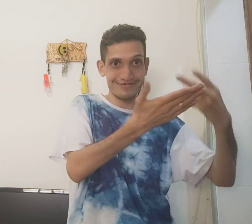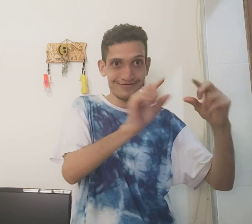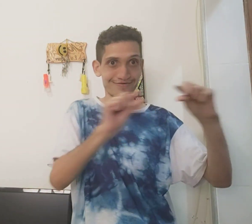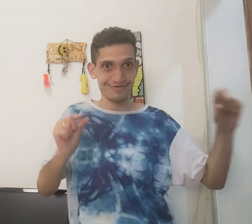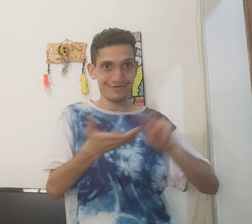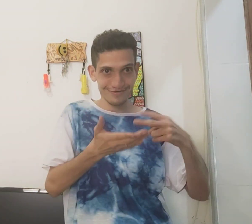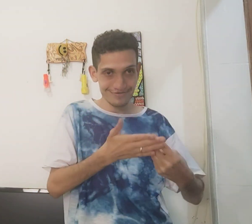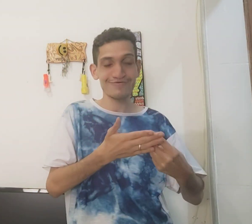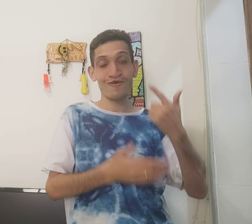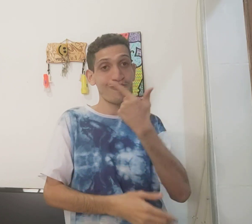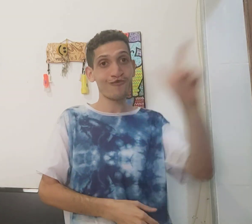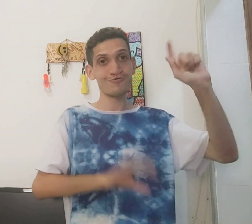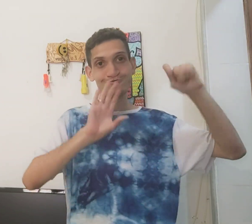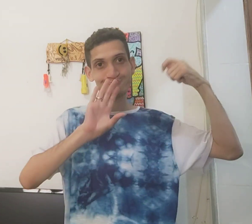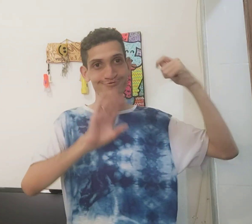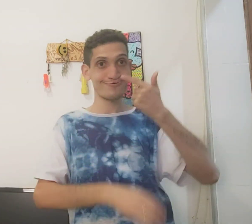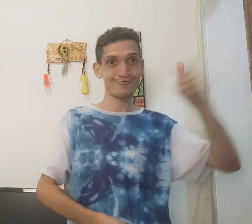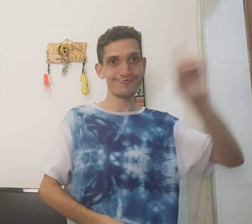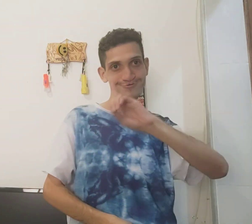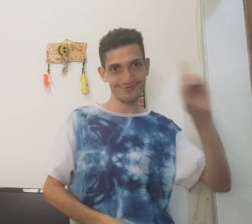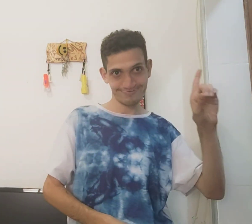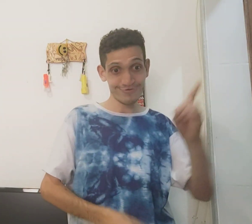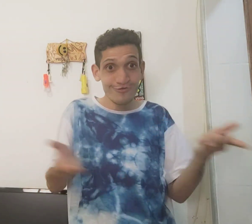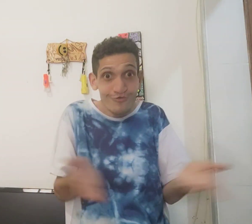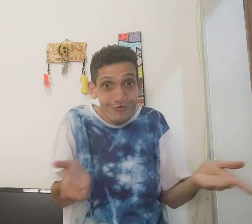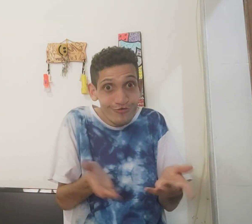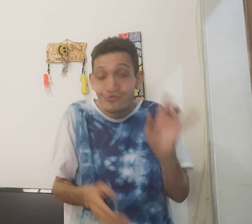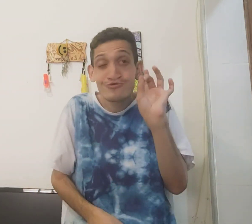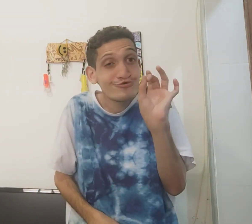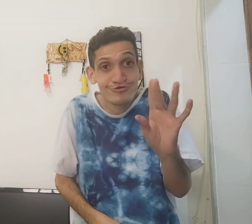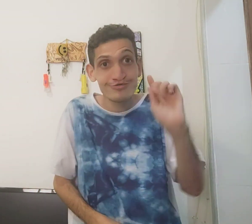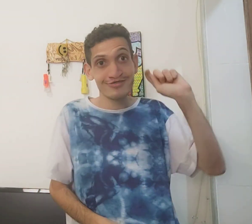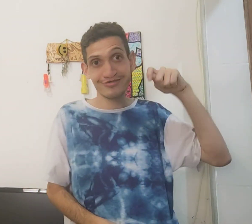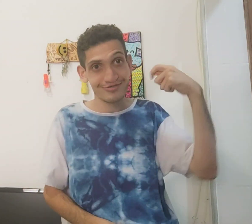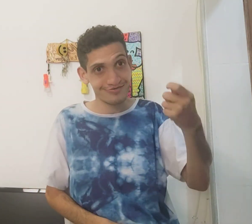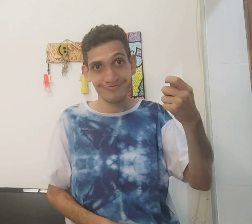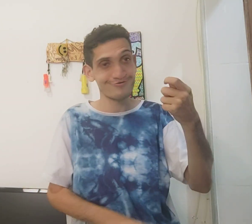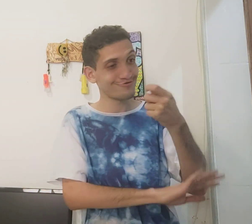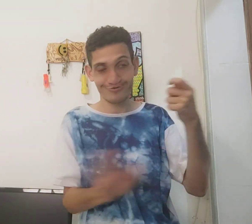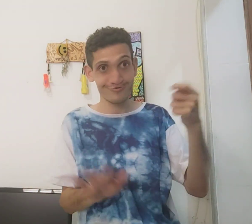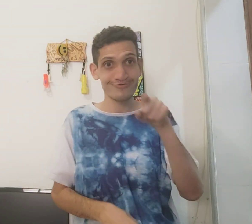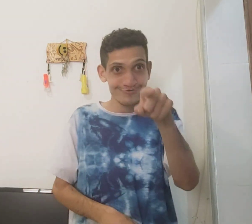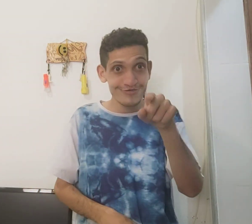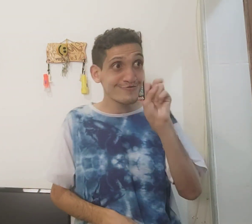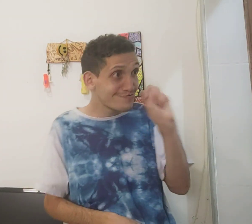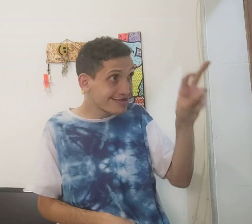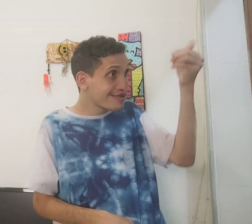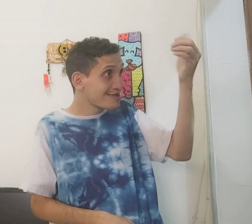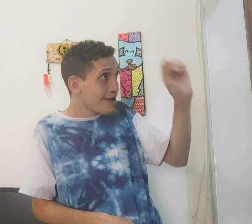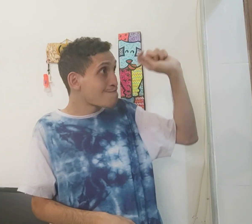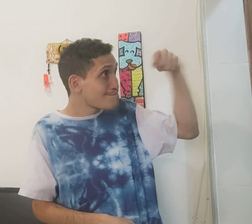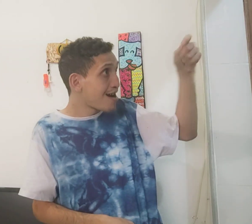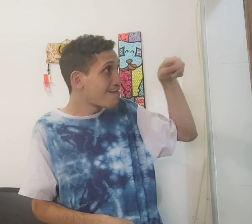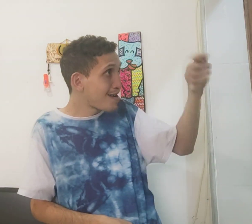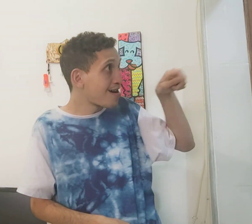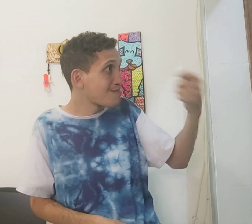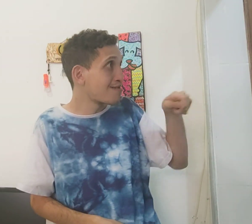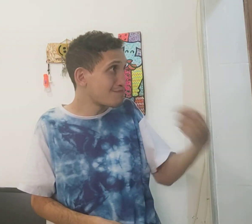depois a resposta de cada praze traduzível em outro vídeo, em outro dia. Então hoje é só o sinal, tá bom? E você vai